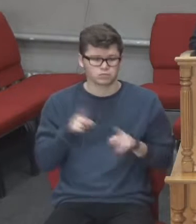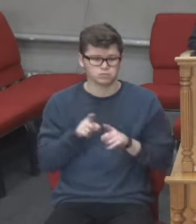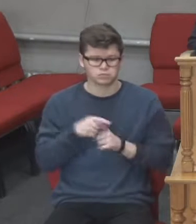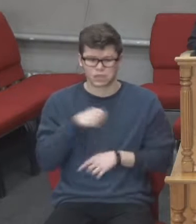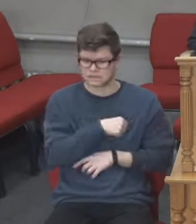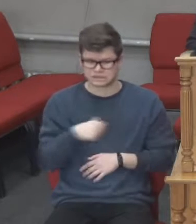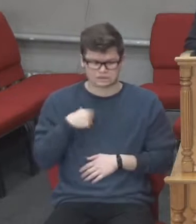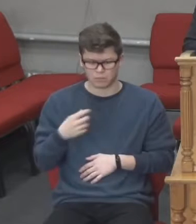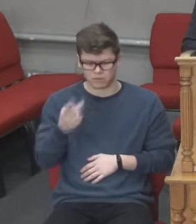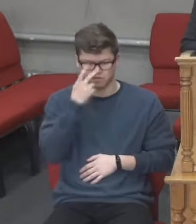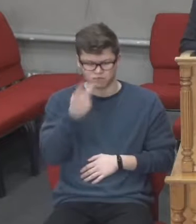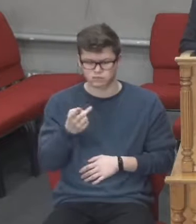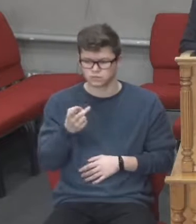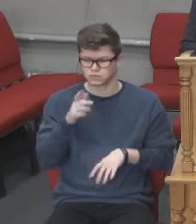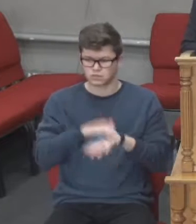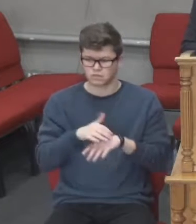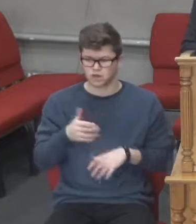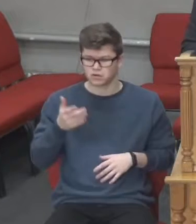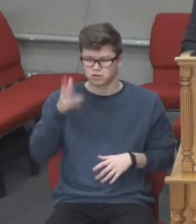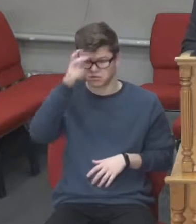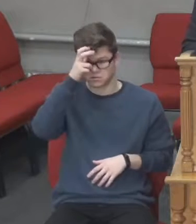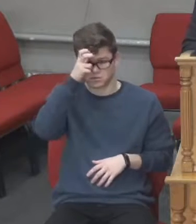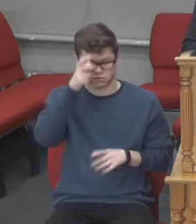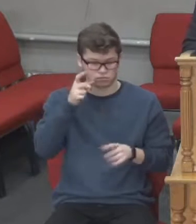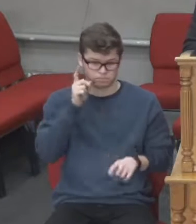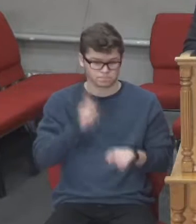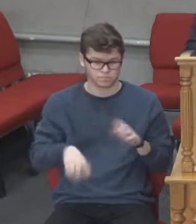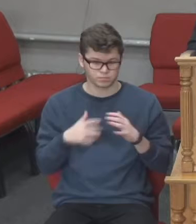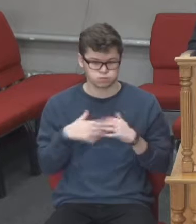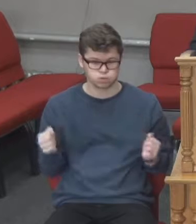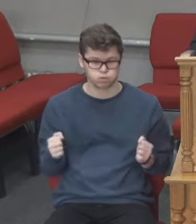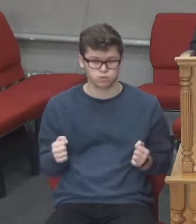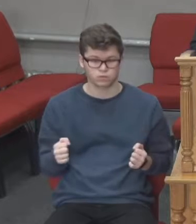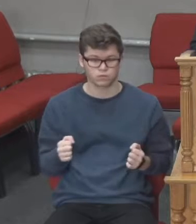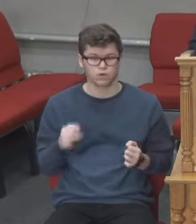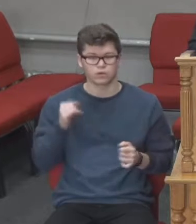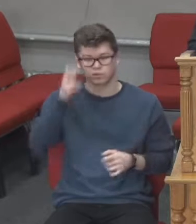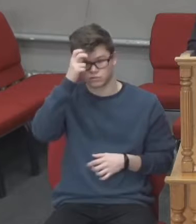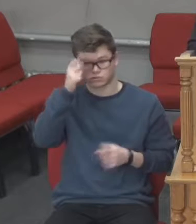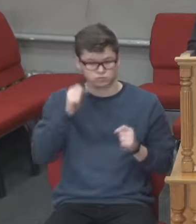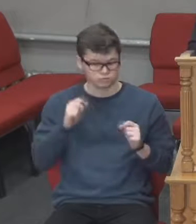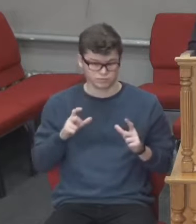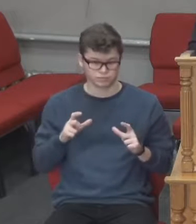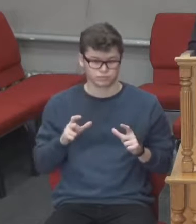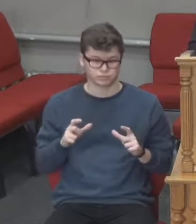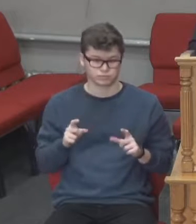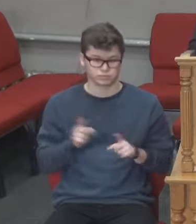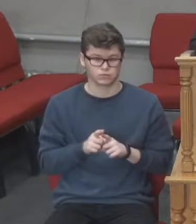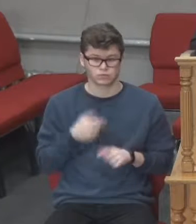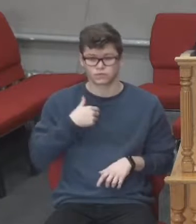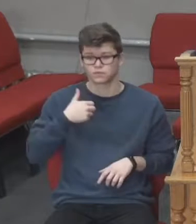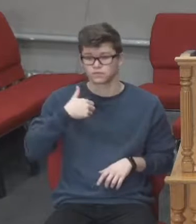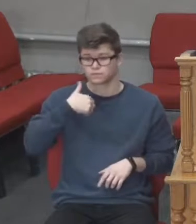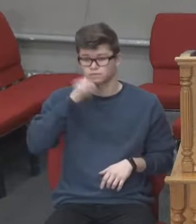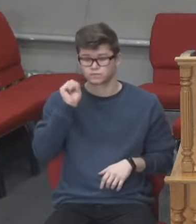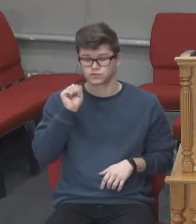Гречка буквально за раховані дні дуже швидко виросла в ціні. І десь позавчора